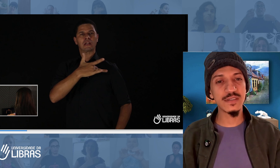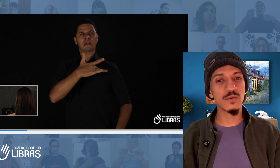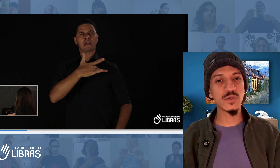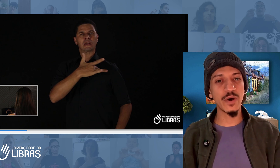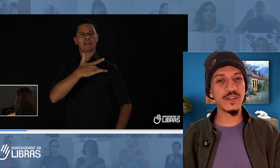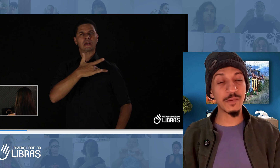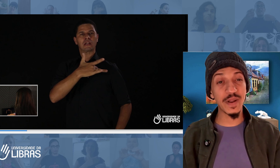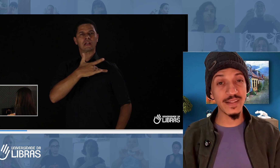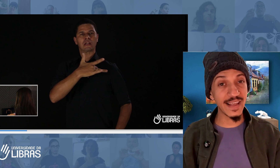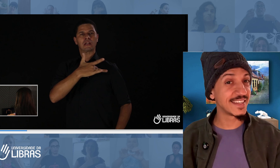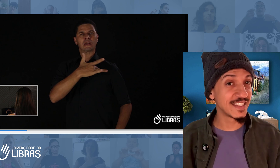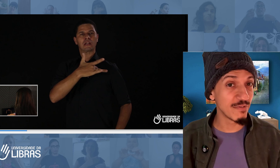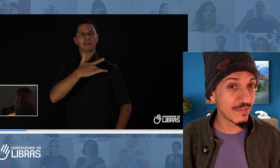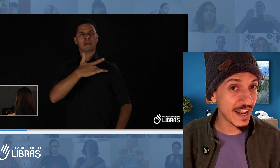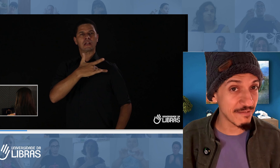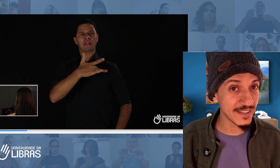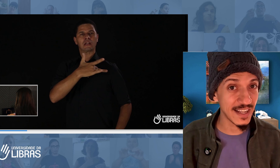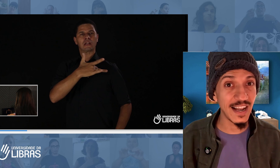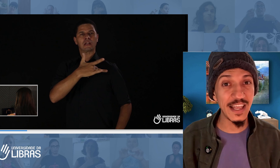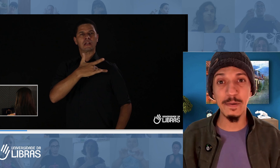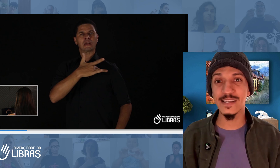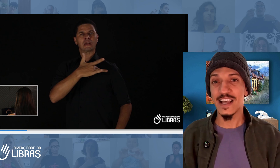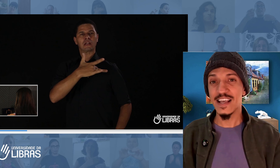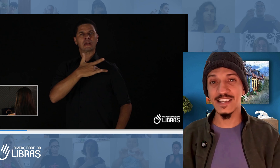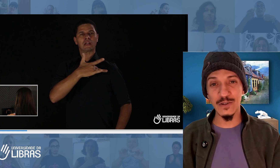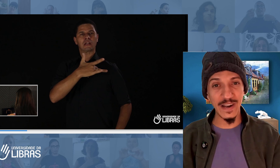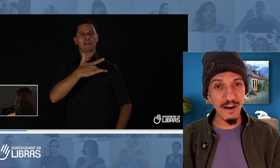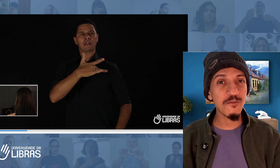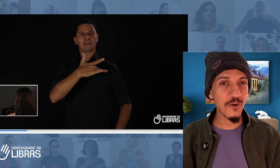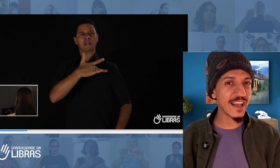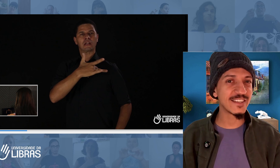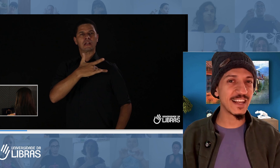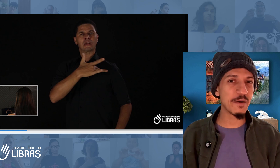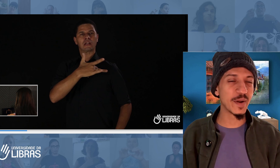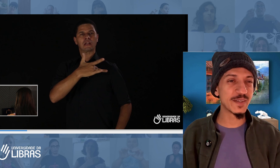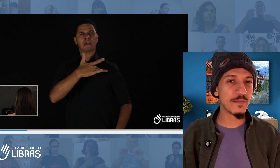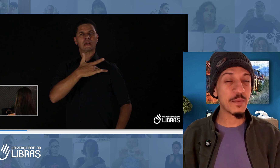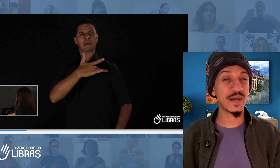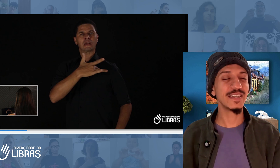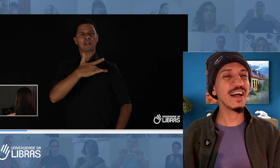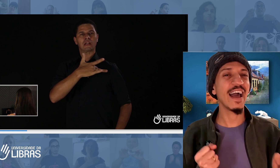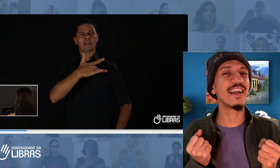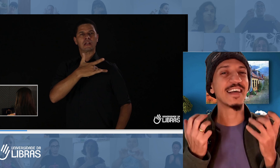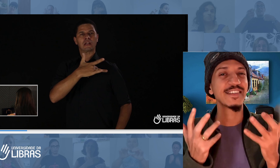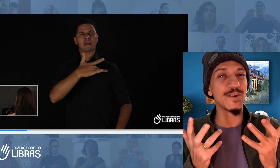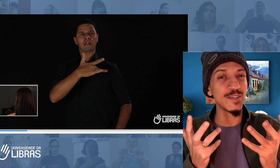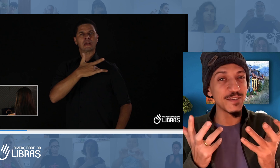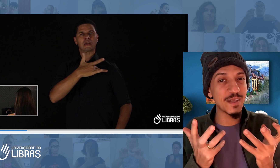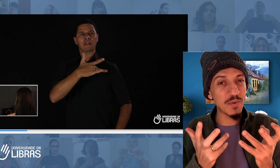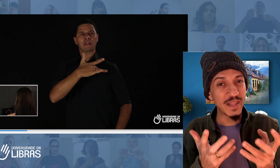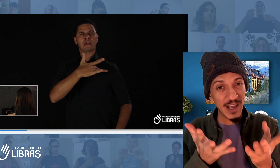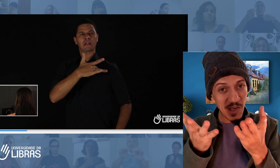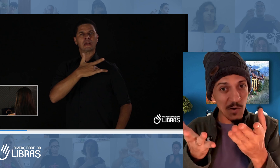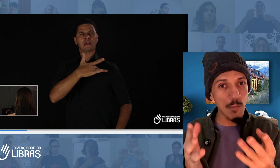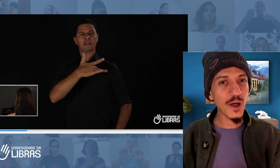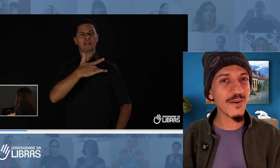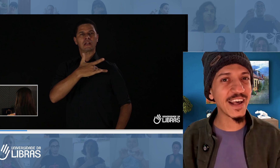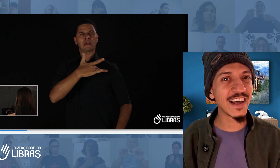o sonho de aprender, se desenvolver e avançar na Libras, e se tornar fluente em Libras, imagina a realização de você poder, como a Luana aqui,